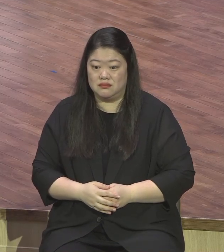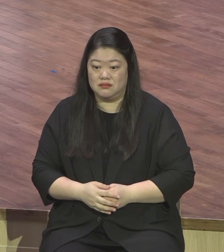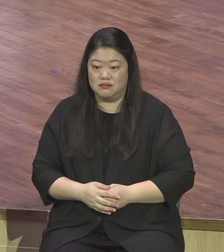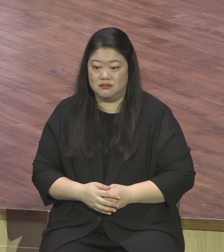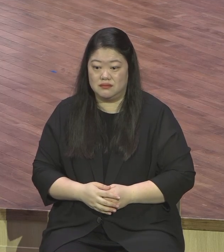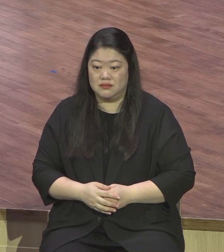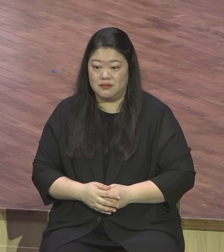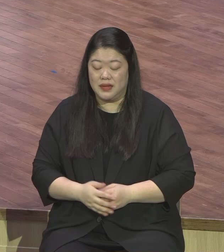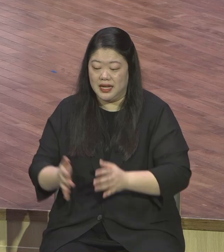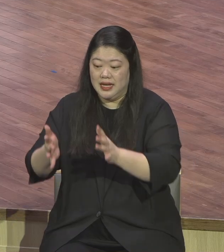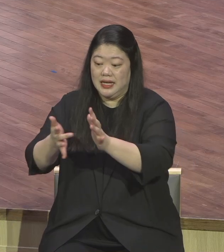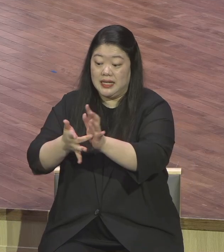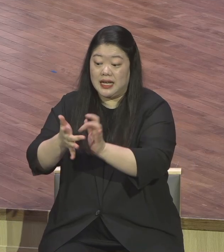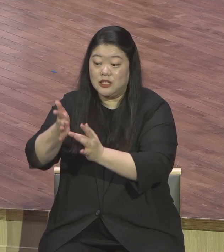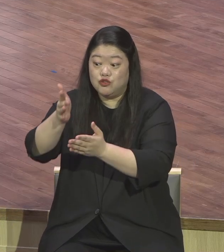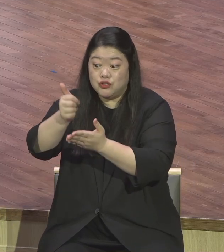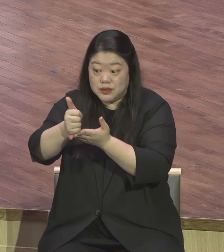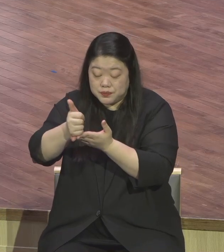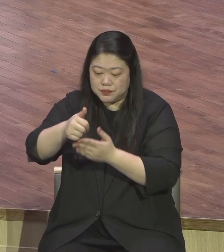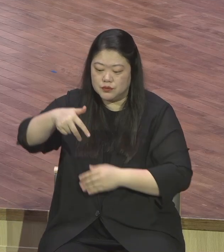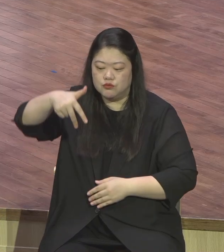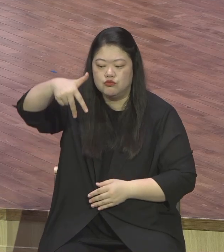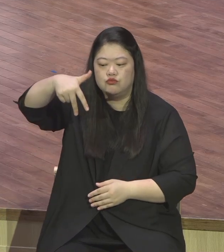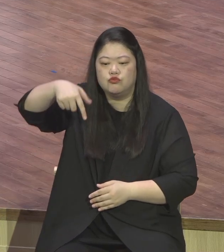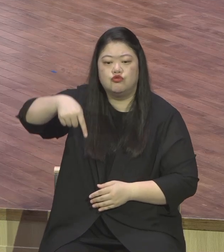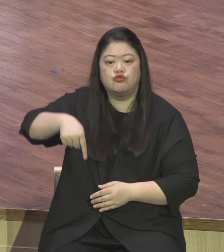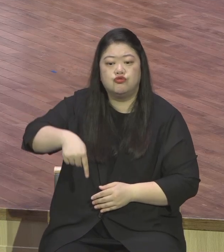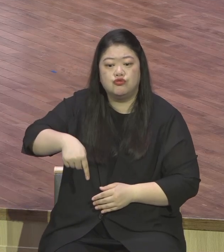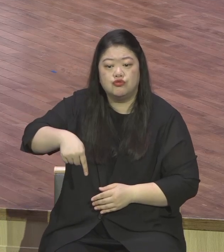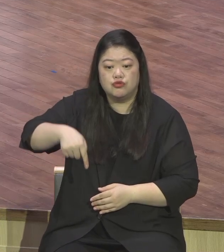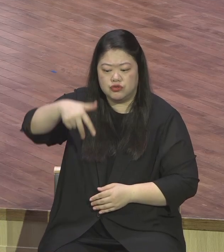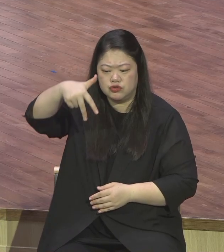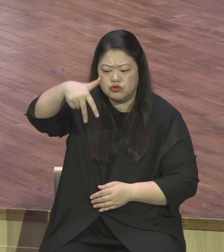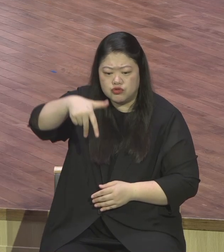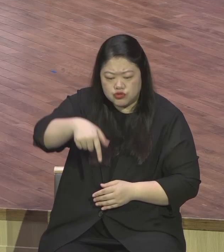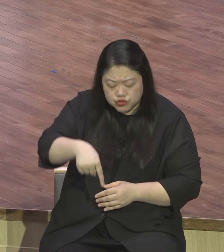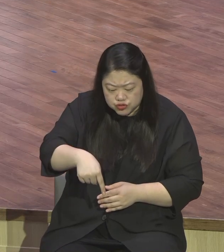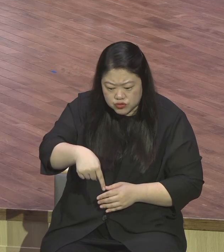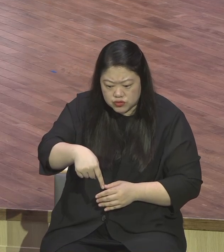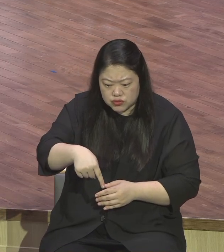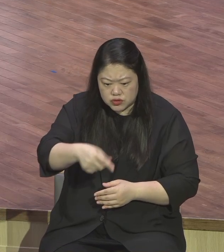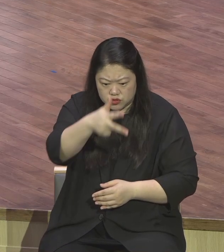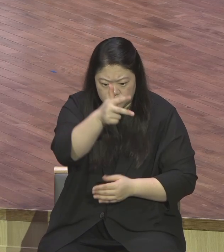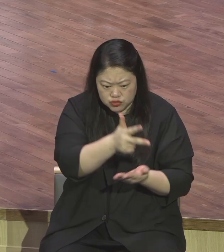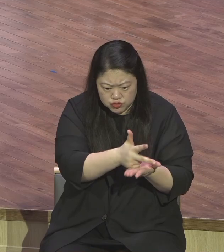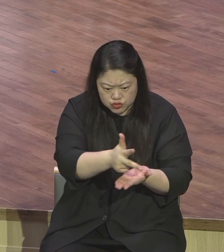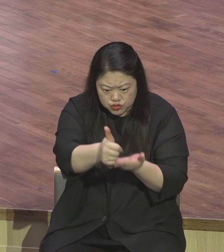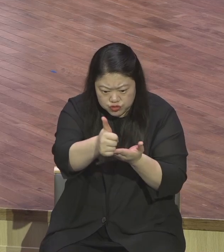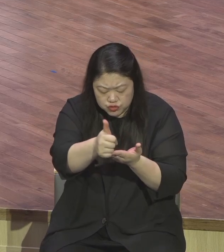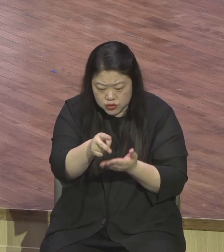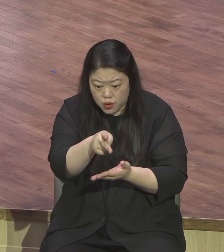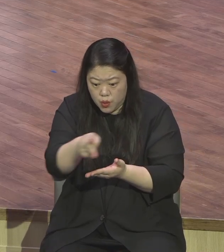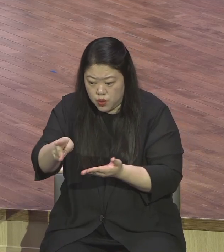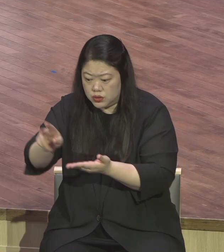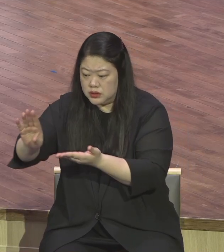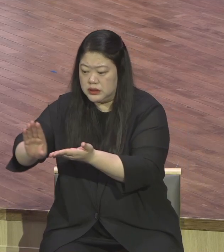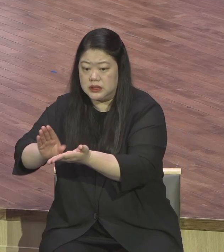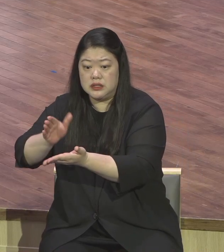예수가 주가 누가 주가 주가 그리스도입니다 그리스도가 무슨 말입니까 모든 내 인생의 모든 문제 잘 되고 못 되고 내